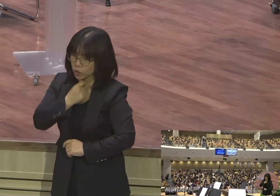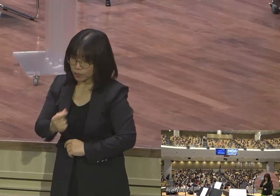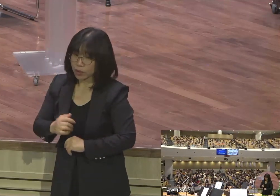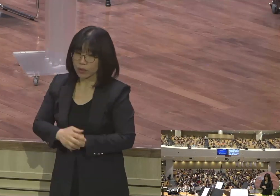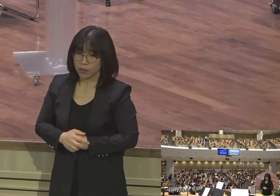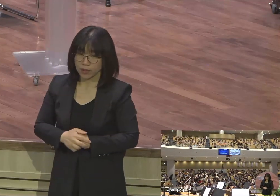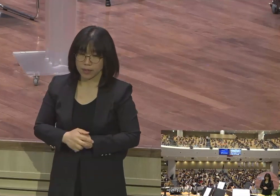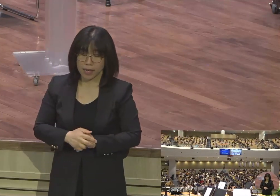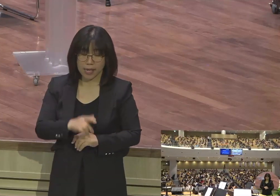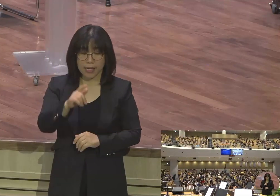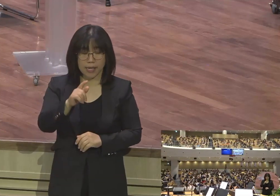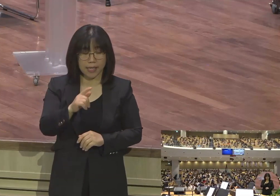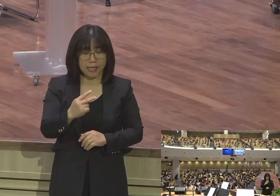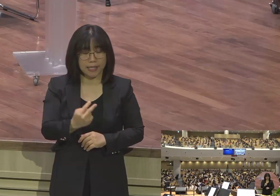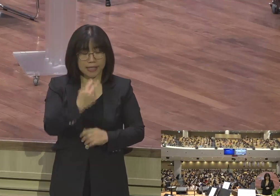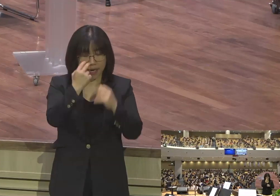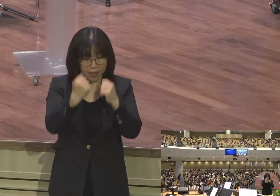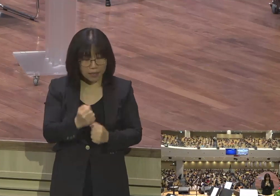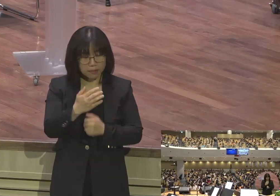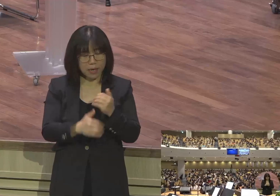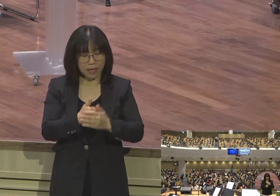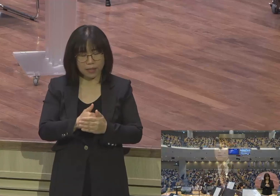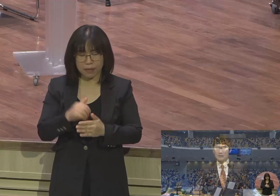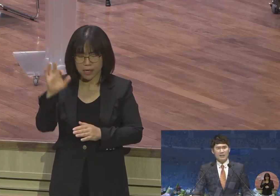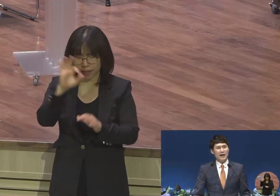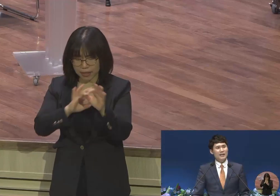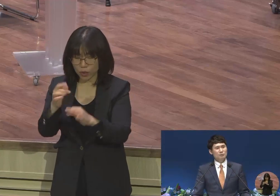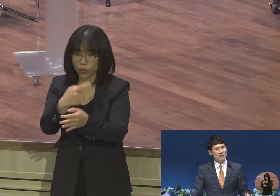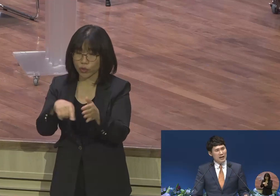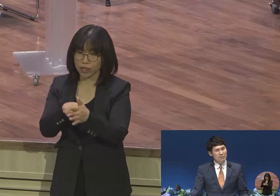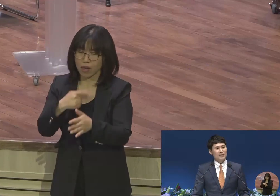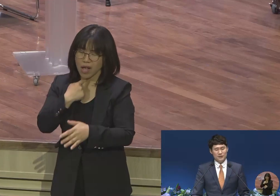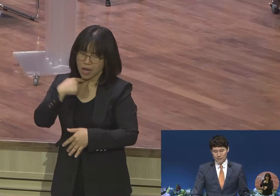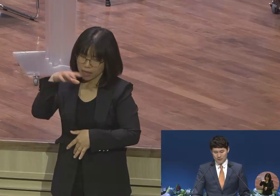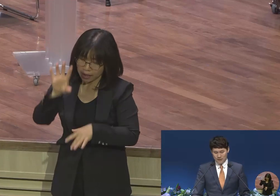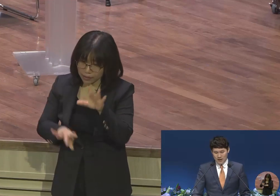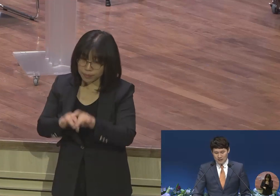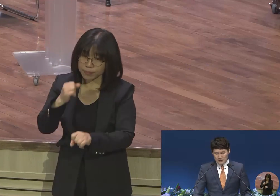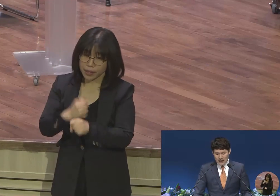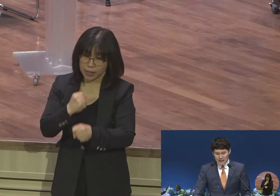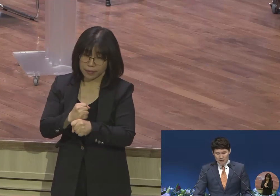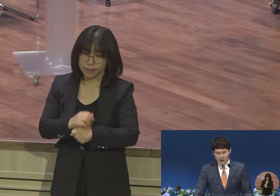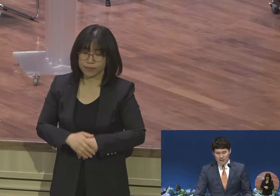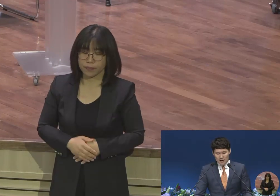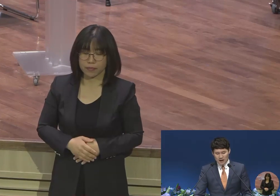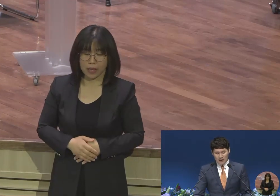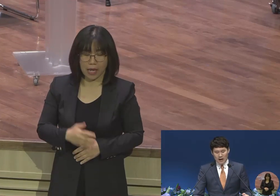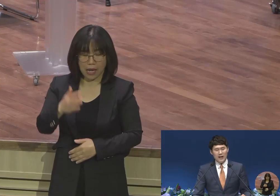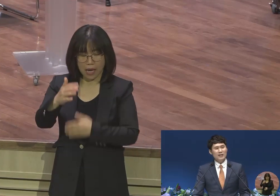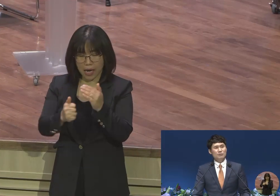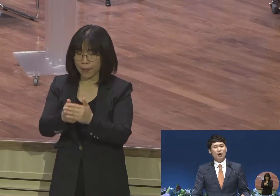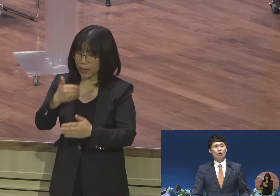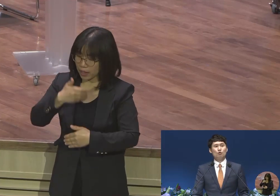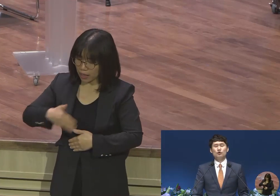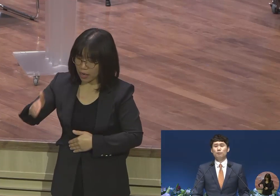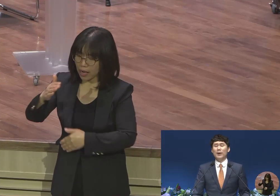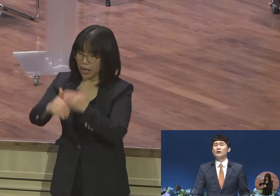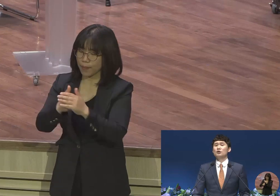살아계신 하나님을 찾기에 갈급했으며 그 하나님을 갈망했으며 그 하나님께 나아가 하나님의 얼굴을 뵙기를